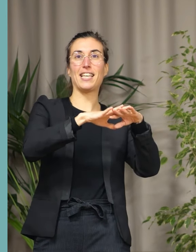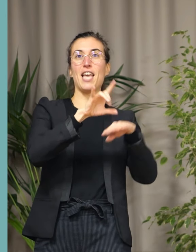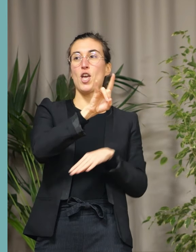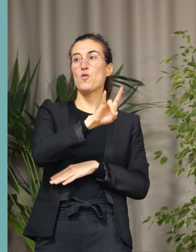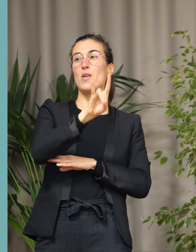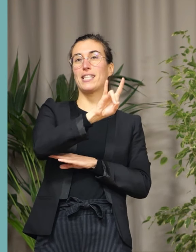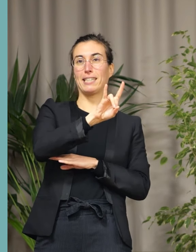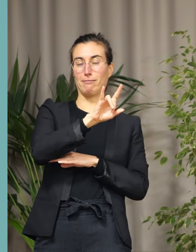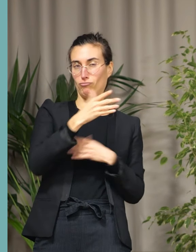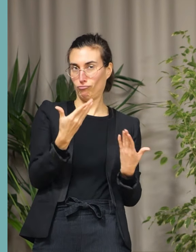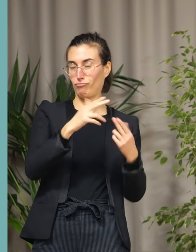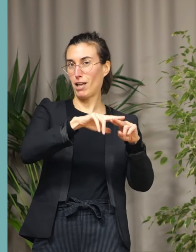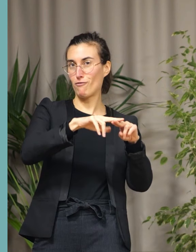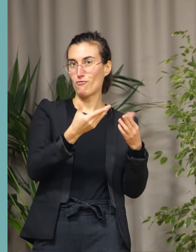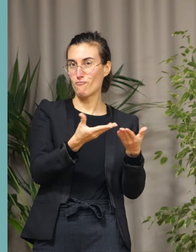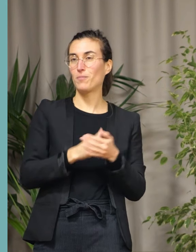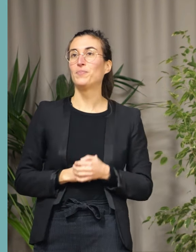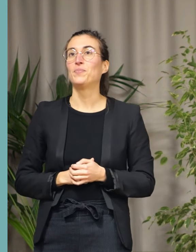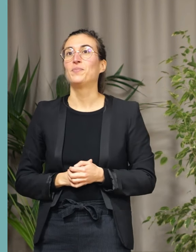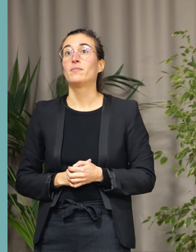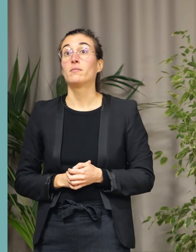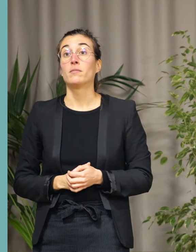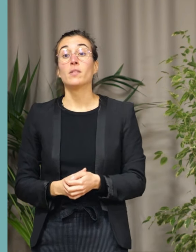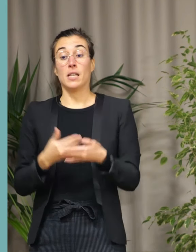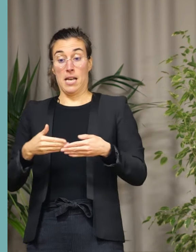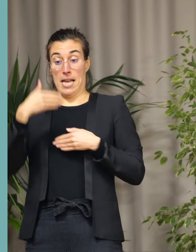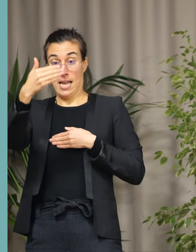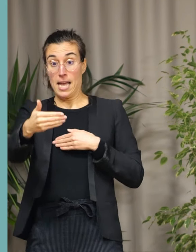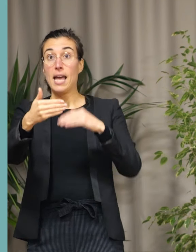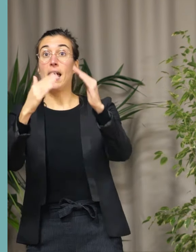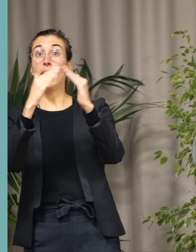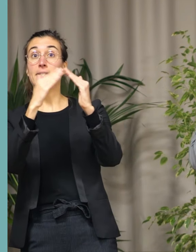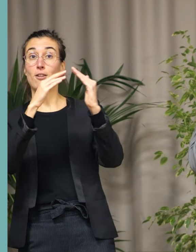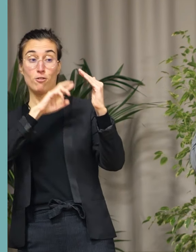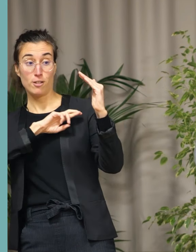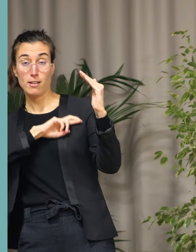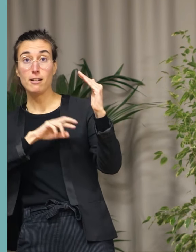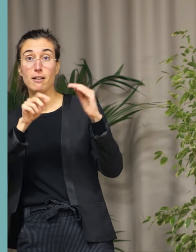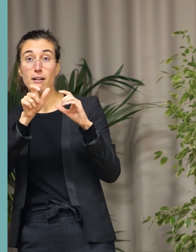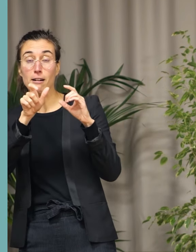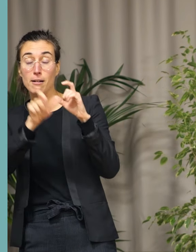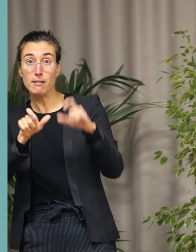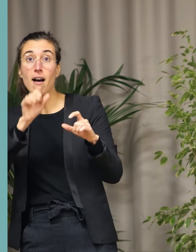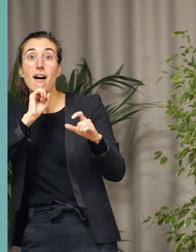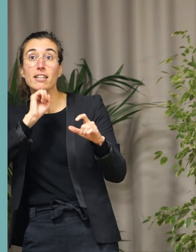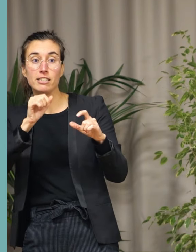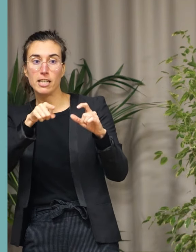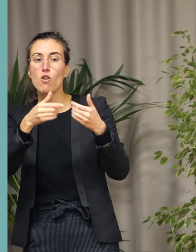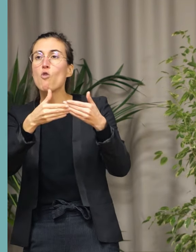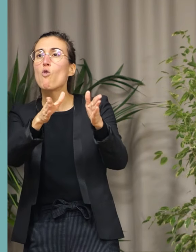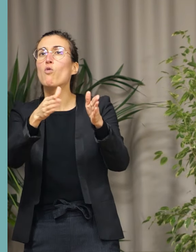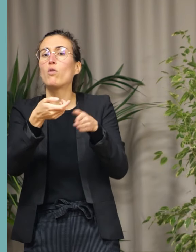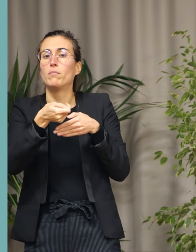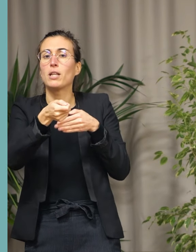Notre résidence senior, après l'étude des besoins, verra elle aussi le jour dans tout temps. Ça, ça sera